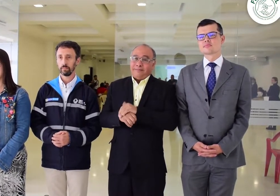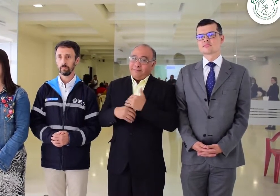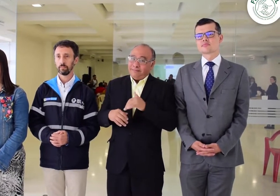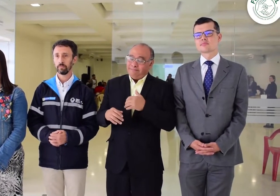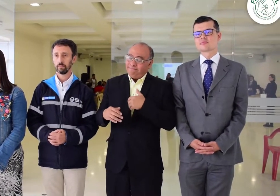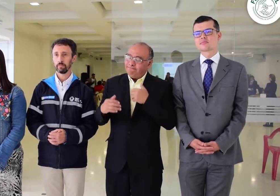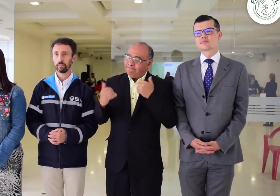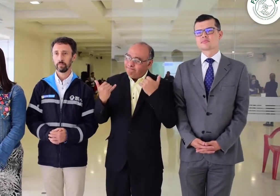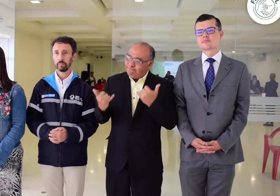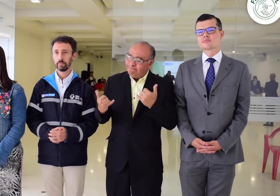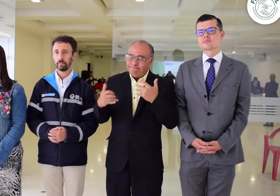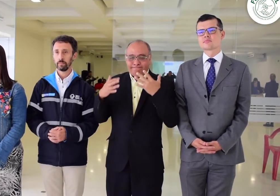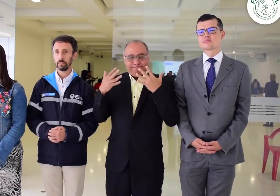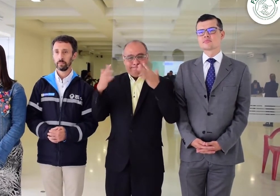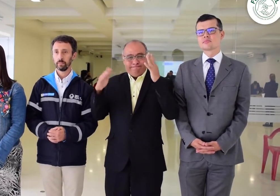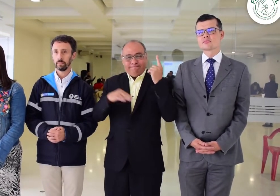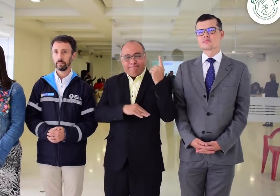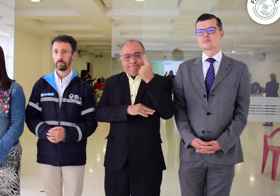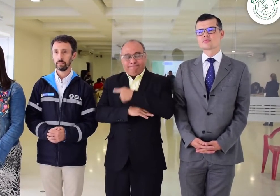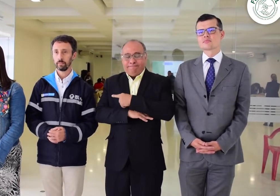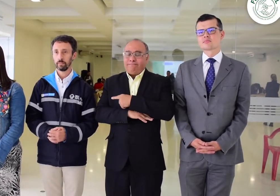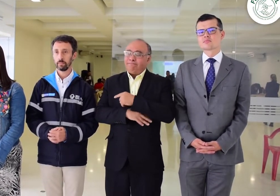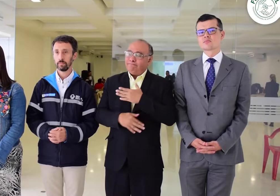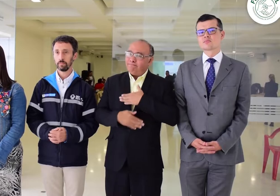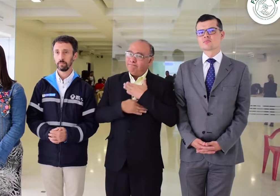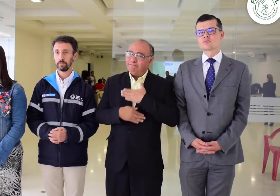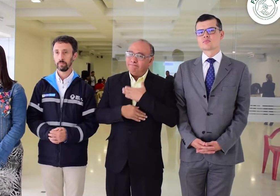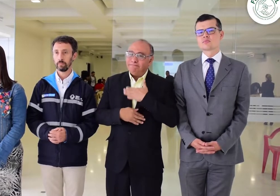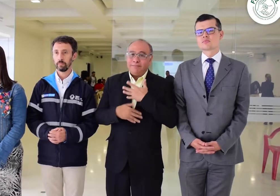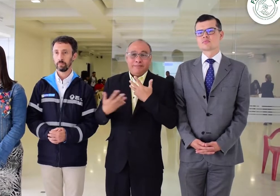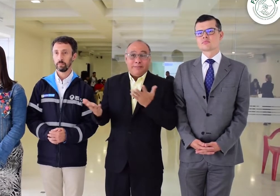discapacidad. Este es un día muy importante para todos nosotros.